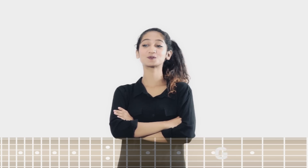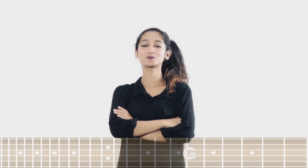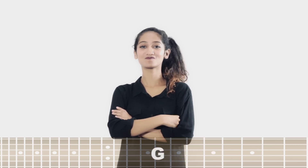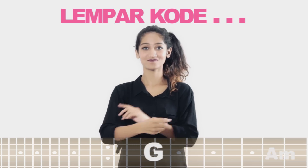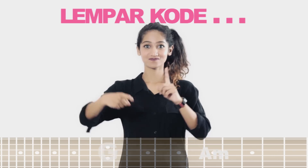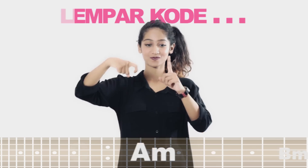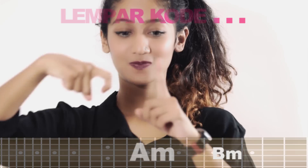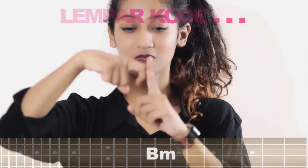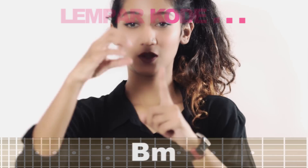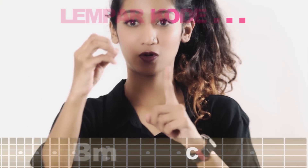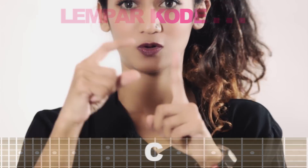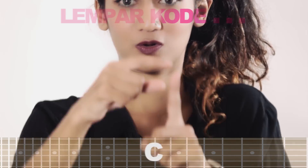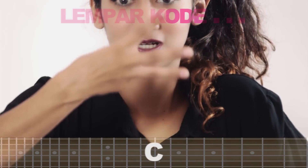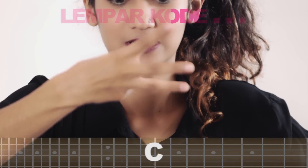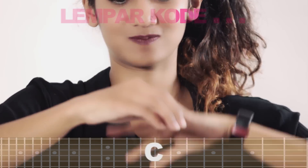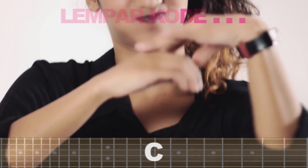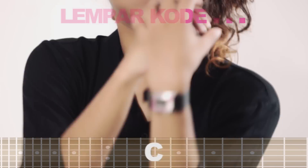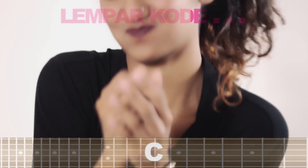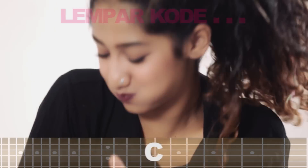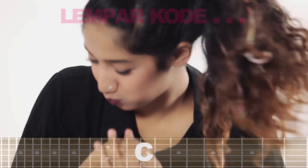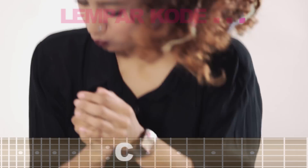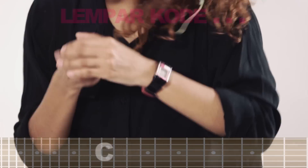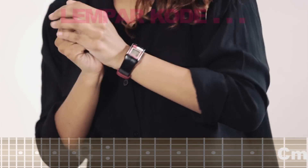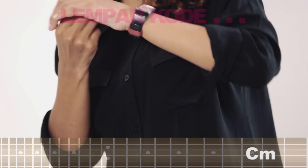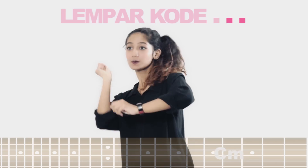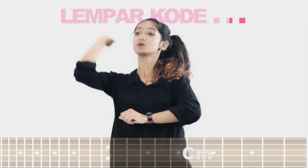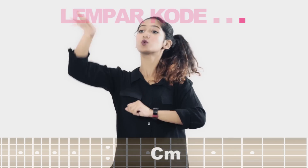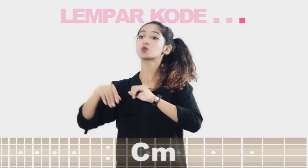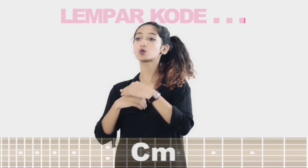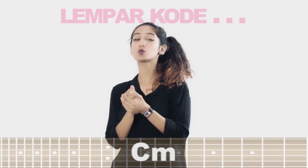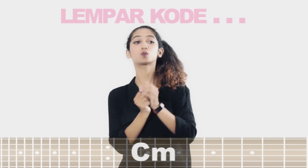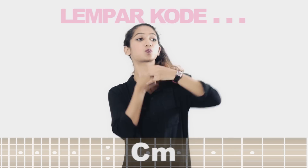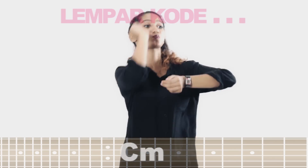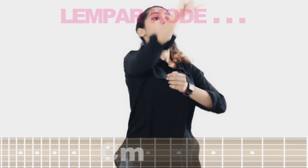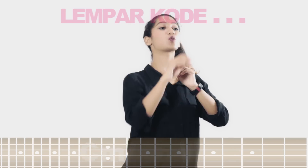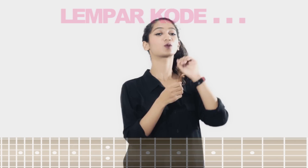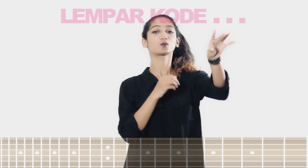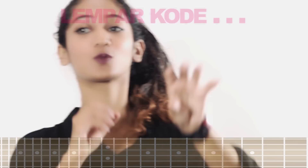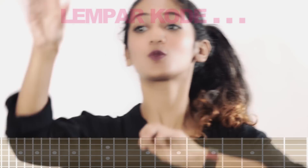Lempar Korea Oh Oh Oh Oh